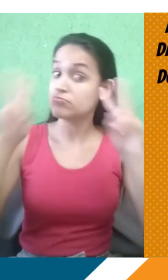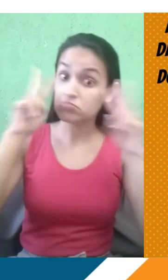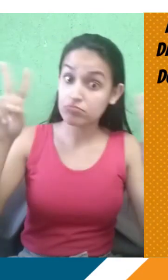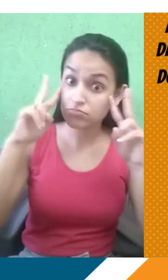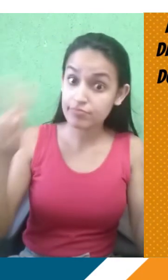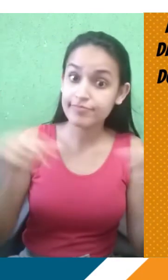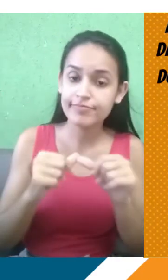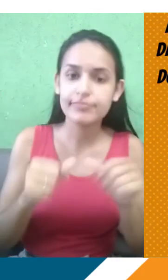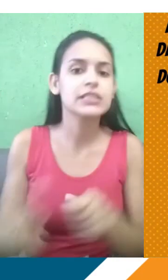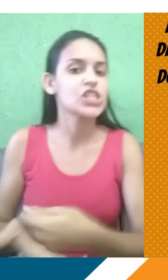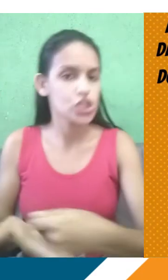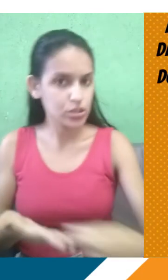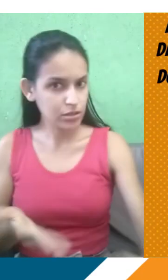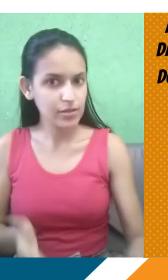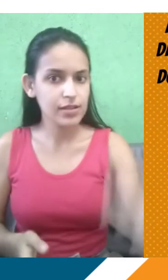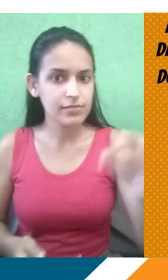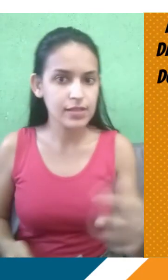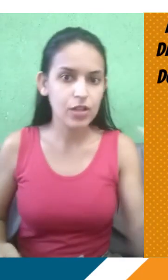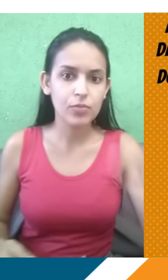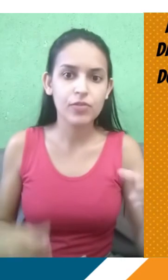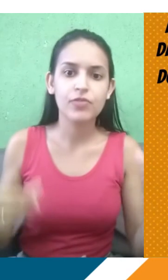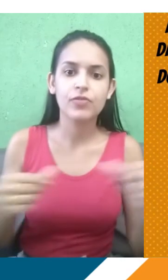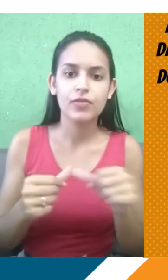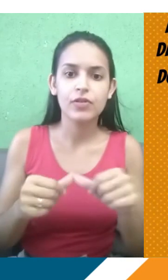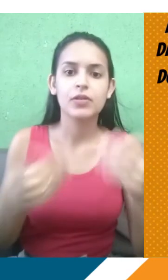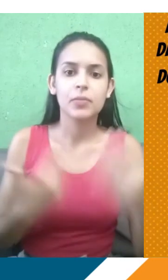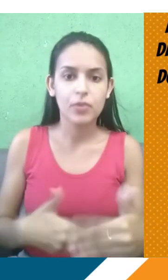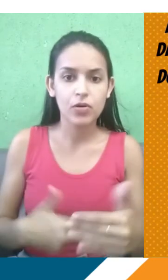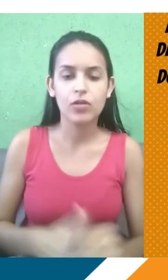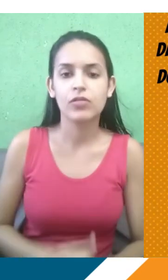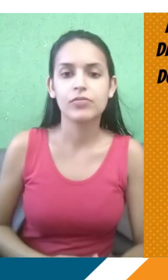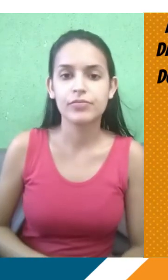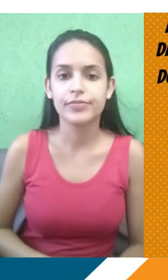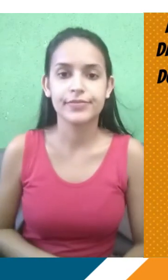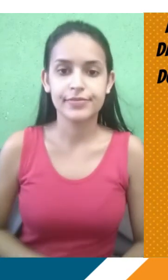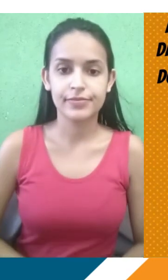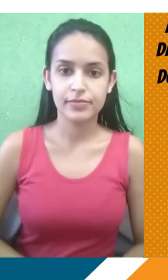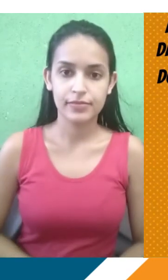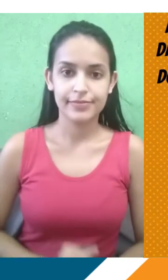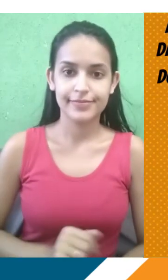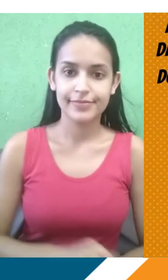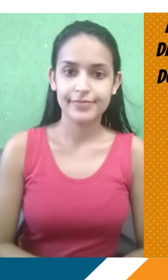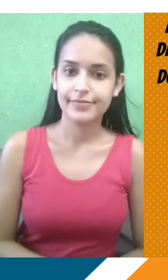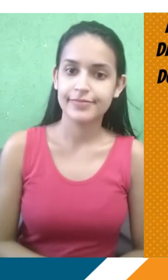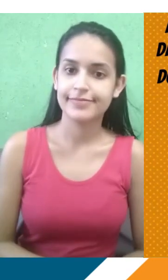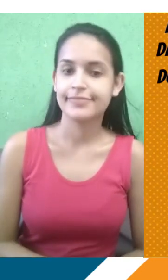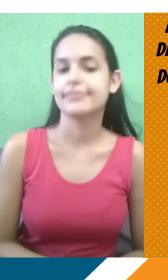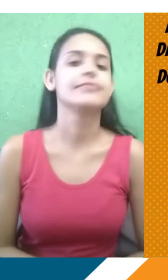graduação. E o caso do Pedro II vai ser exatamente pelo Sisu. Então, se você fizer o Enem, você já vai poder também se inscrever para o